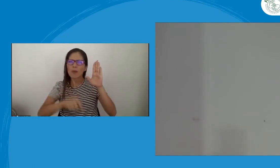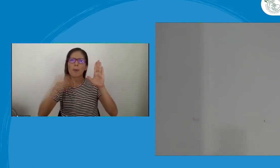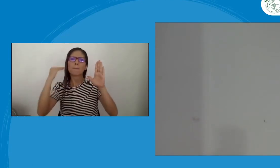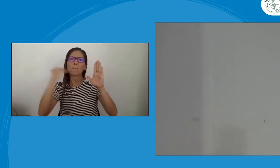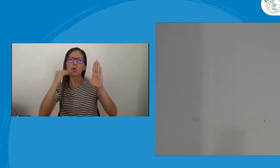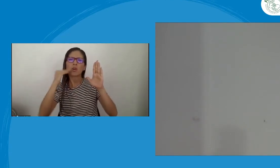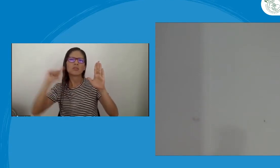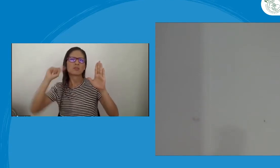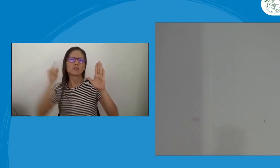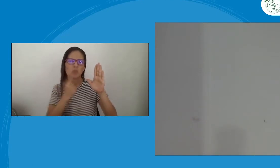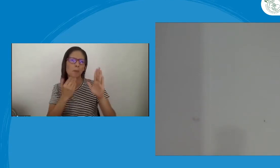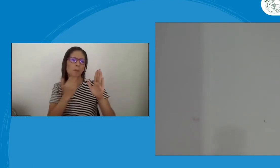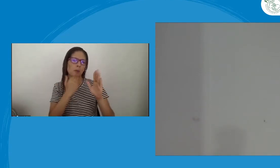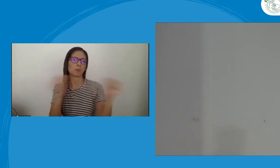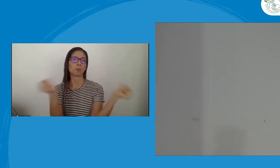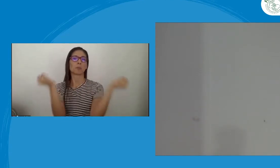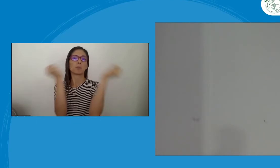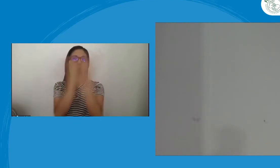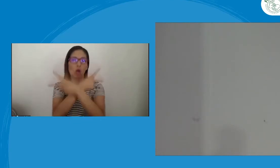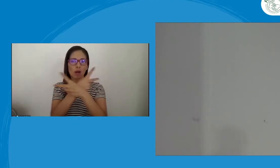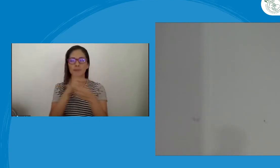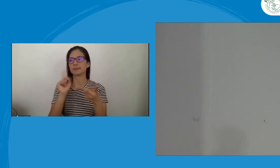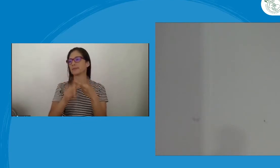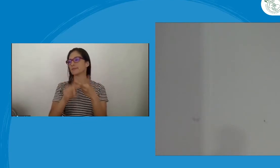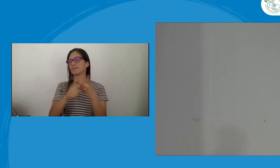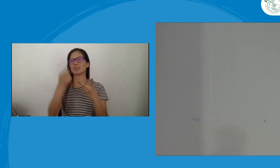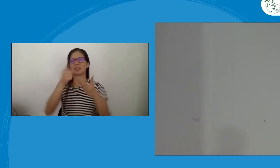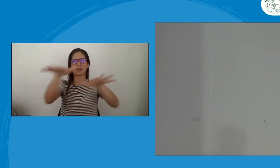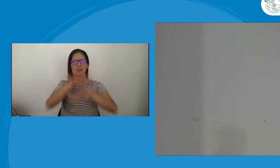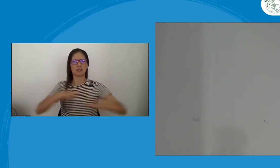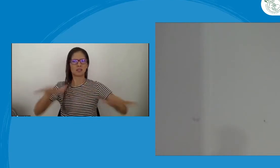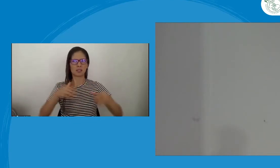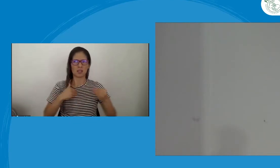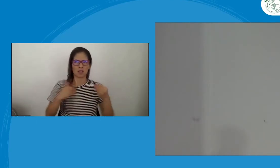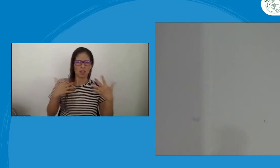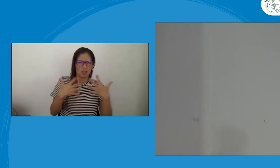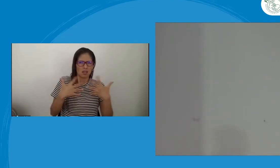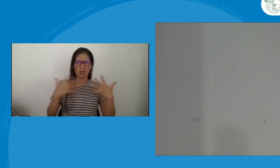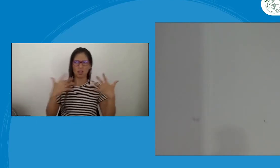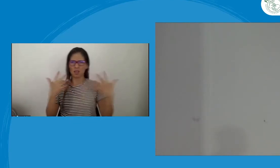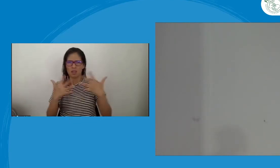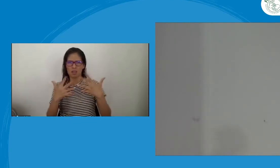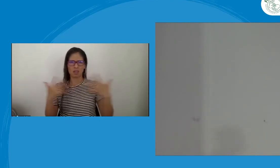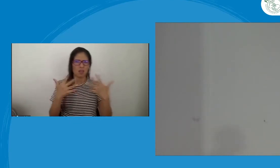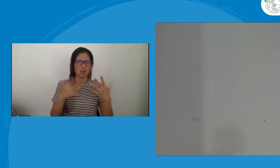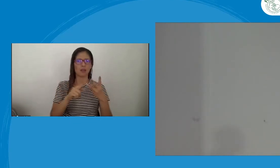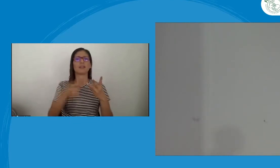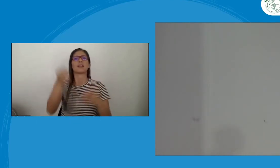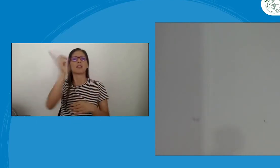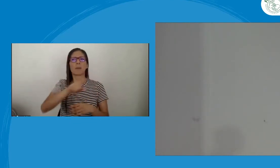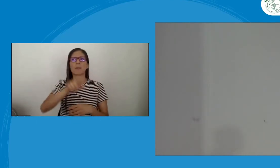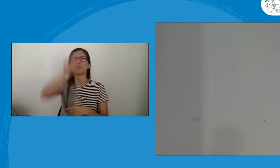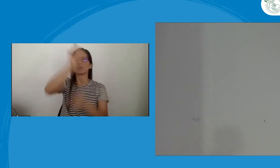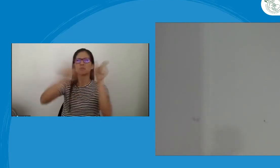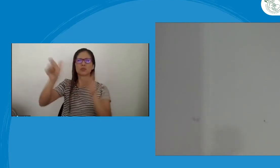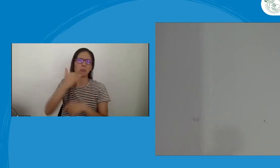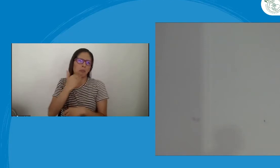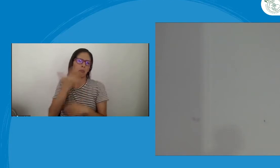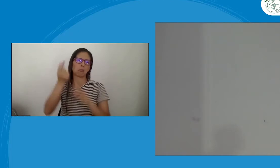nacional de incluir una norma, por ejemplo, de mujeres sordas con respecto al tema de violencia y de acoso, de